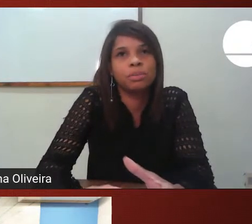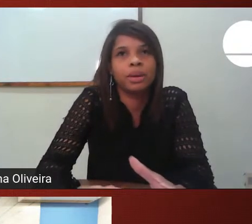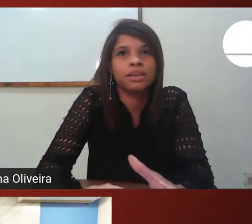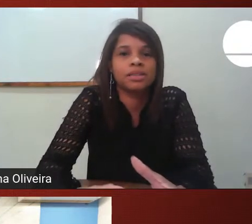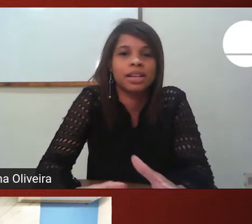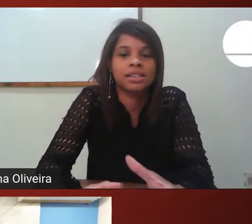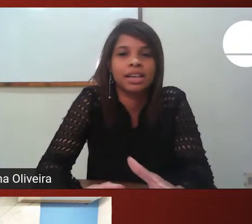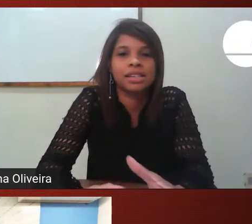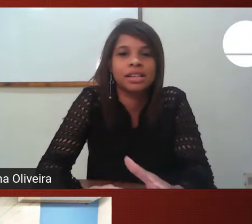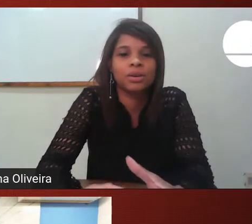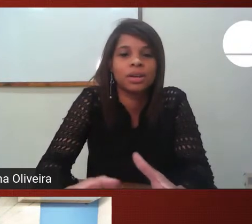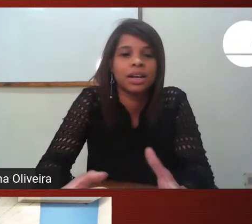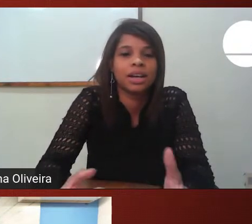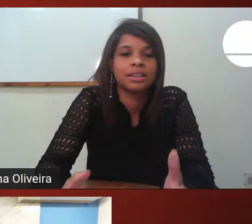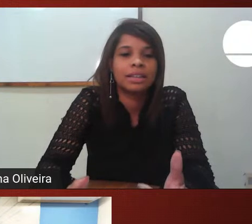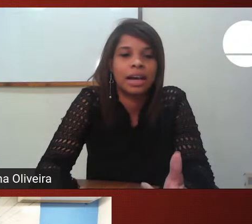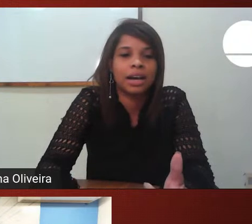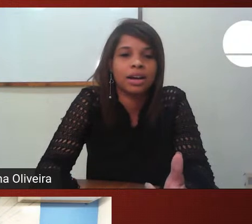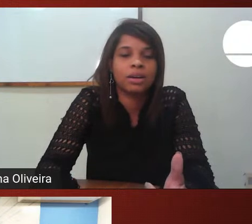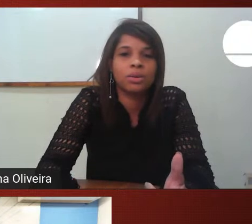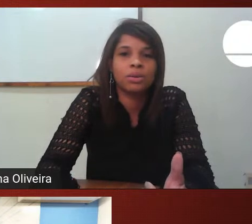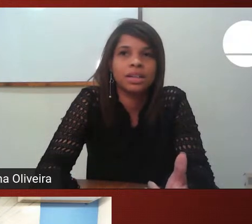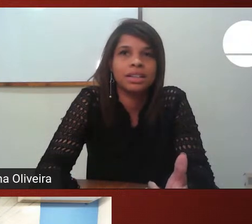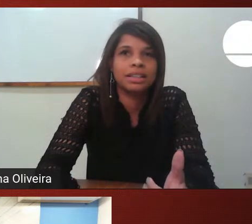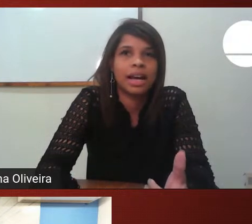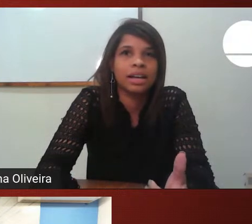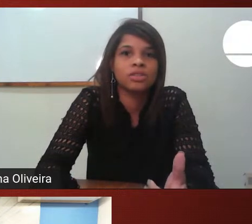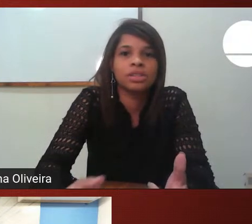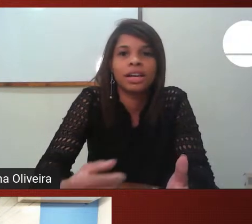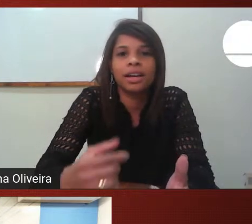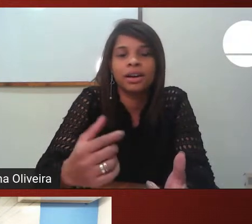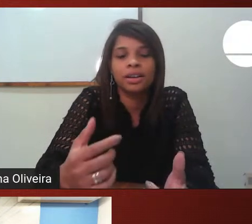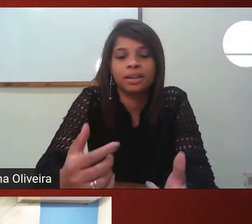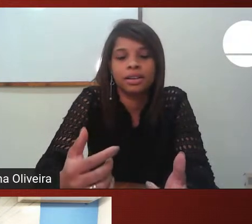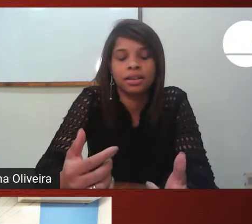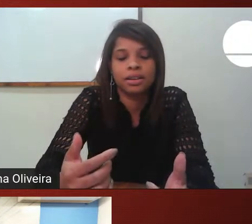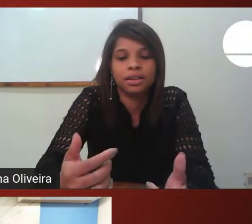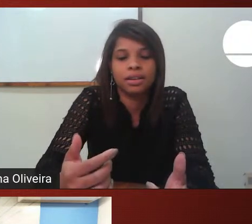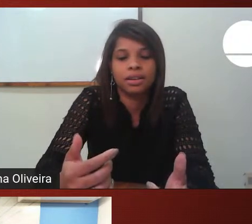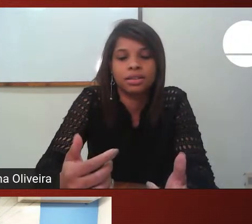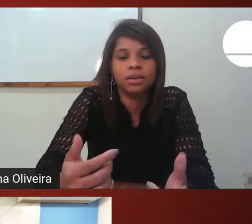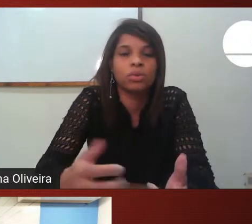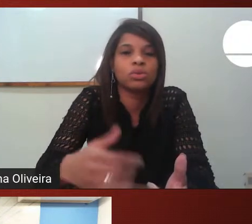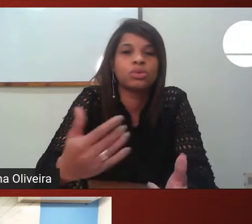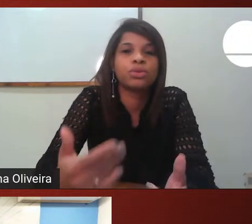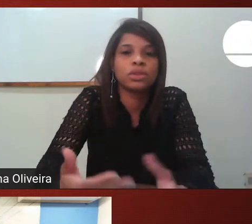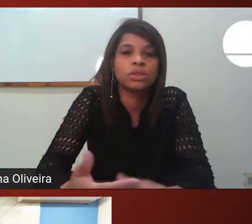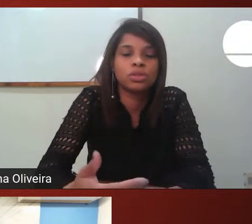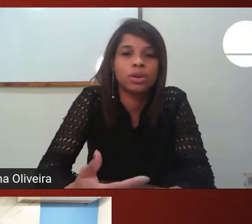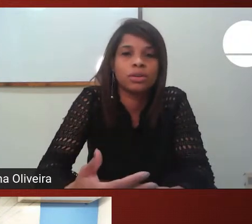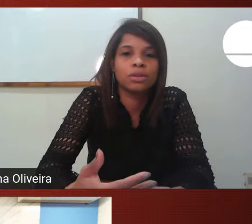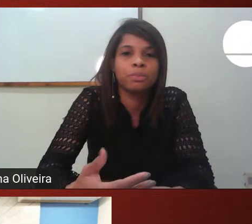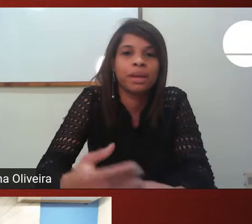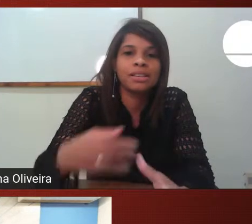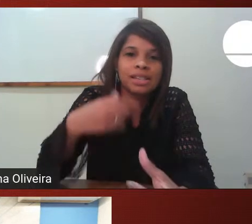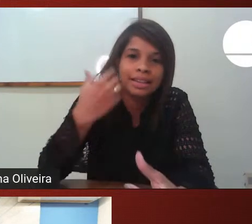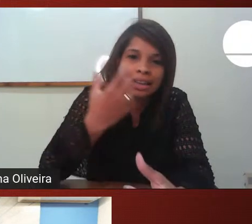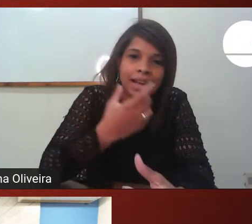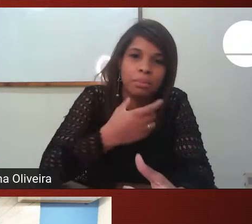gente pensa nessa questão da oralidade né onde o fonoaudiólogo pensa tratar